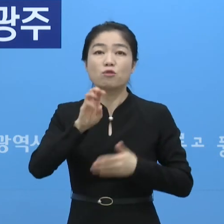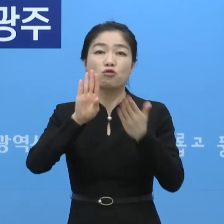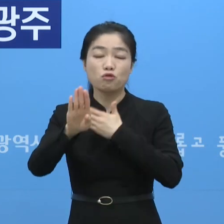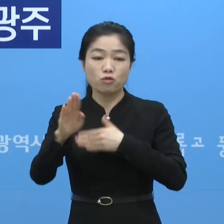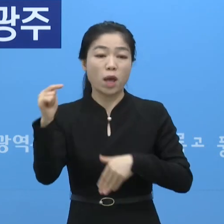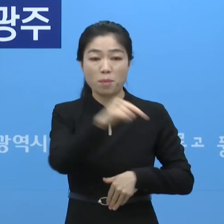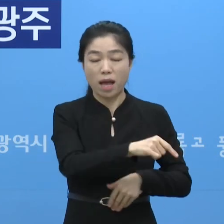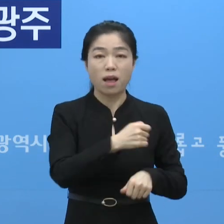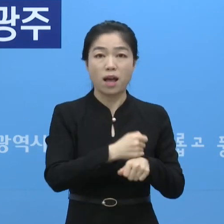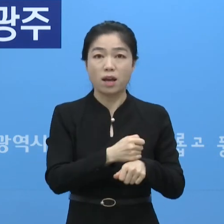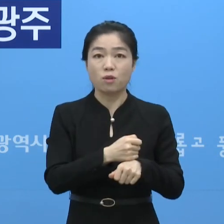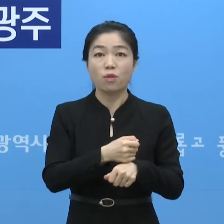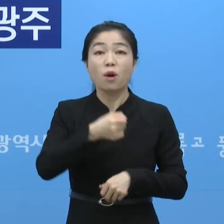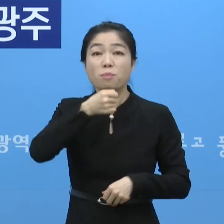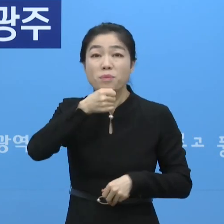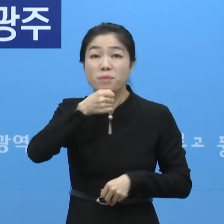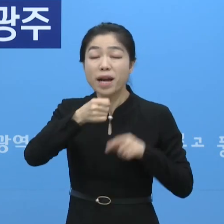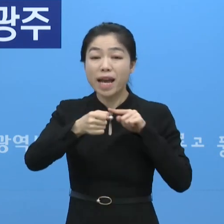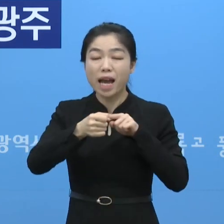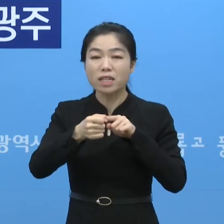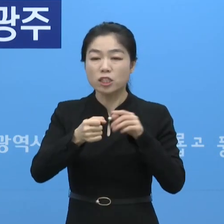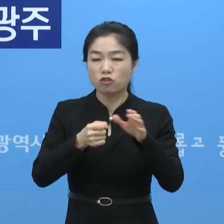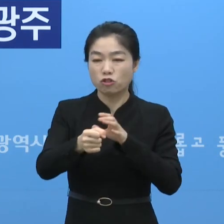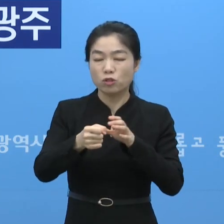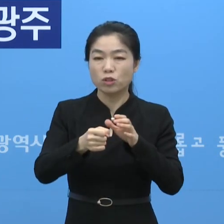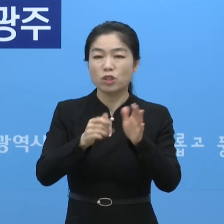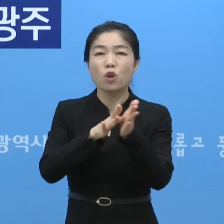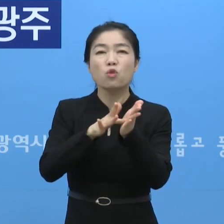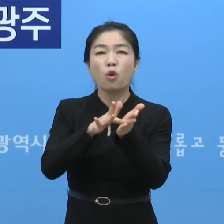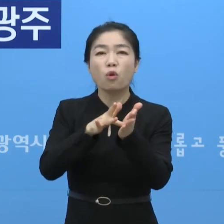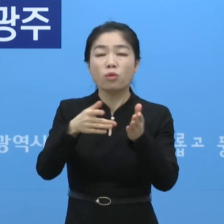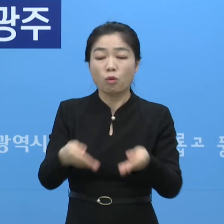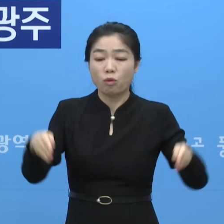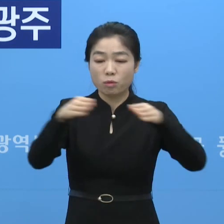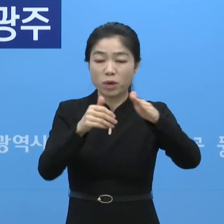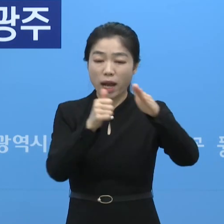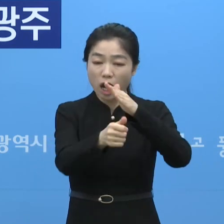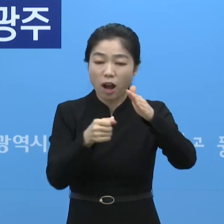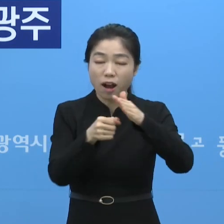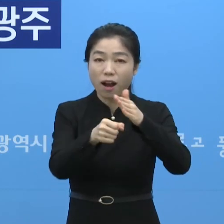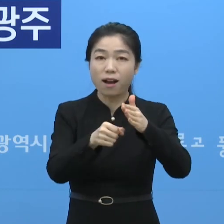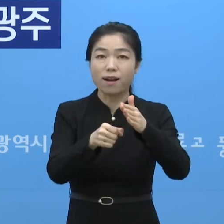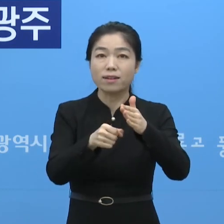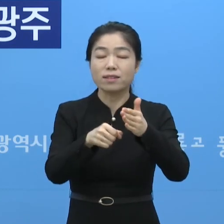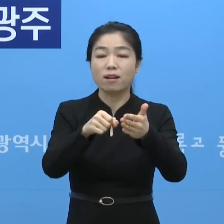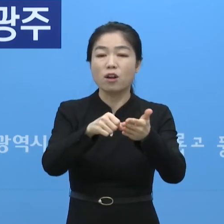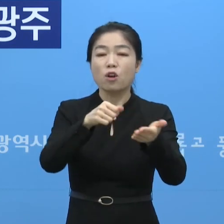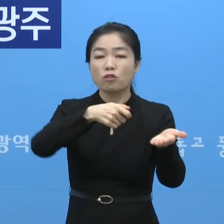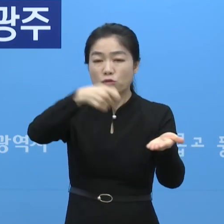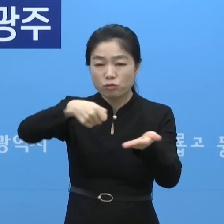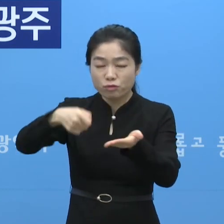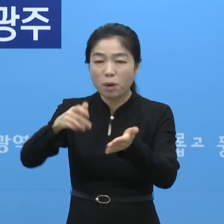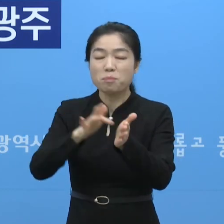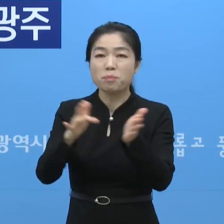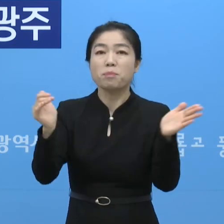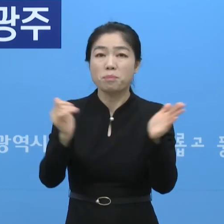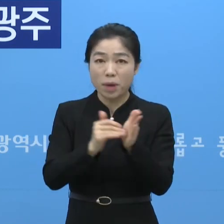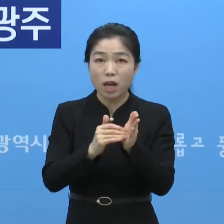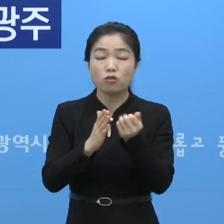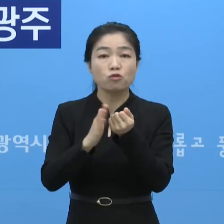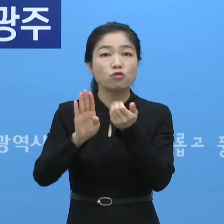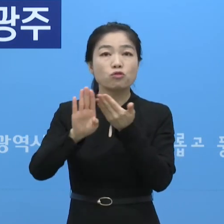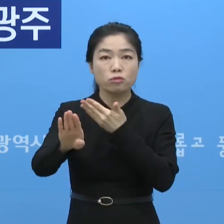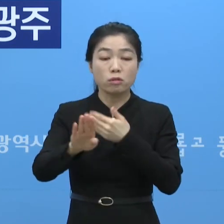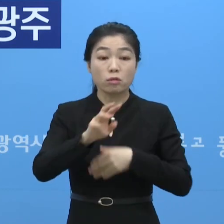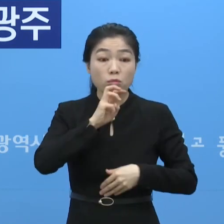들어가게 하거나 마이크를 전용 소독기에 넣어서 쓸 수도 있도록 해서 아예 그 30분이 되기 전에는 그